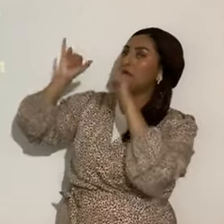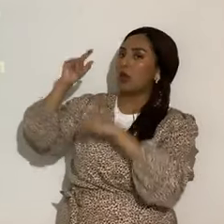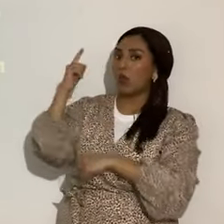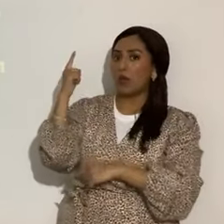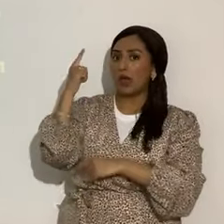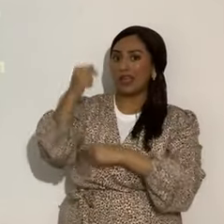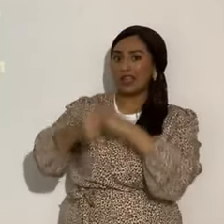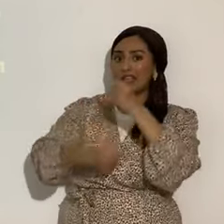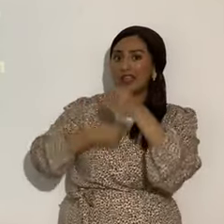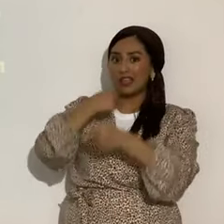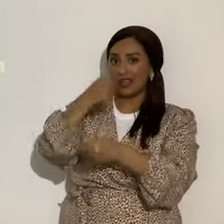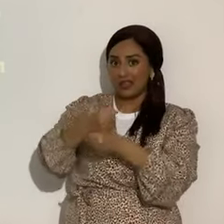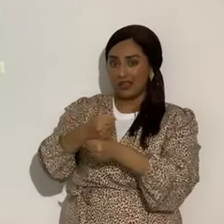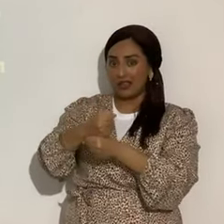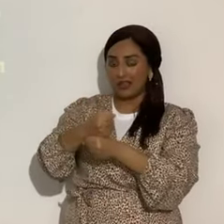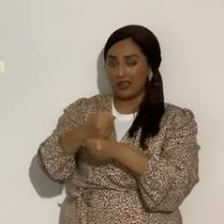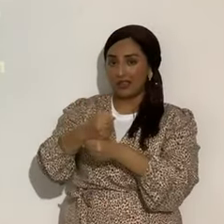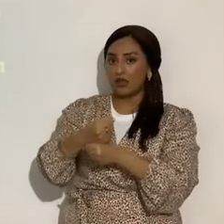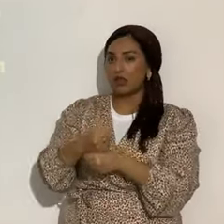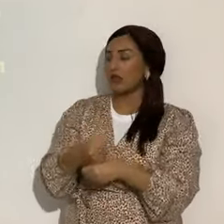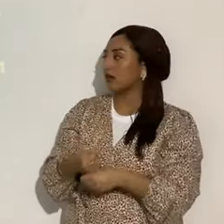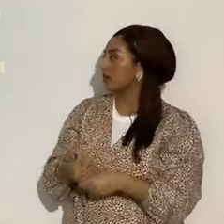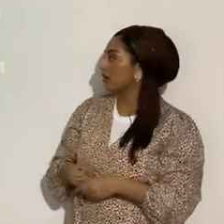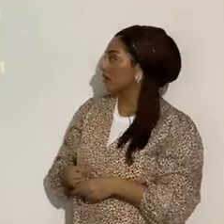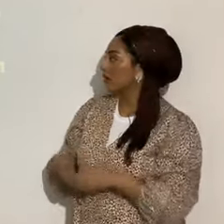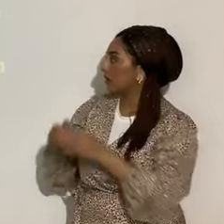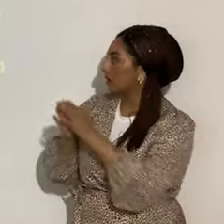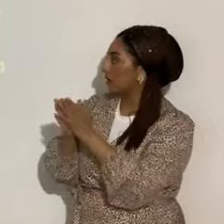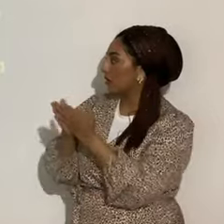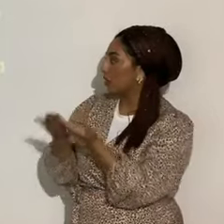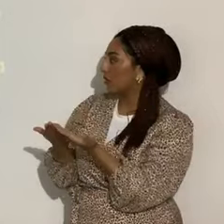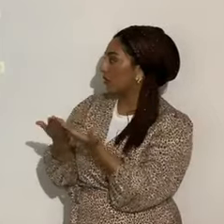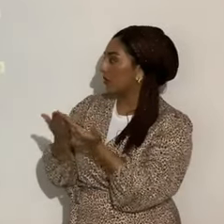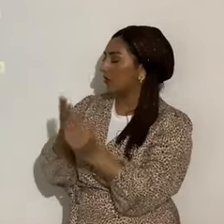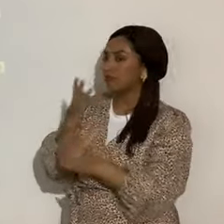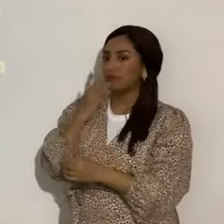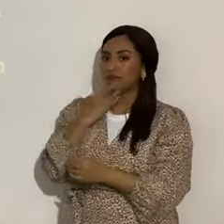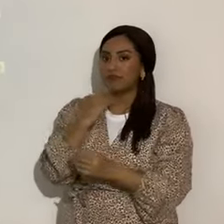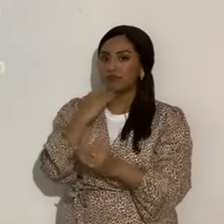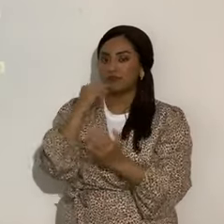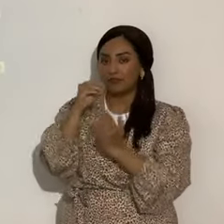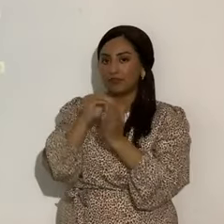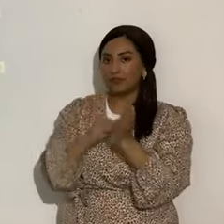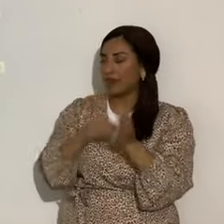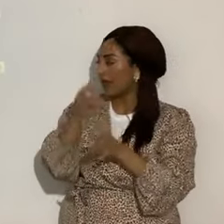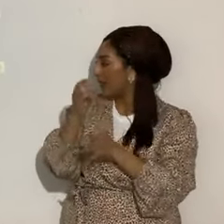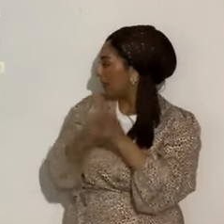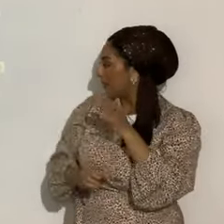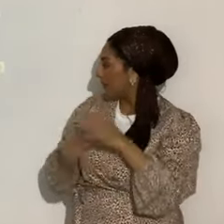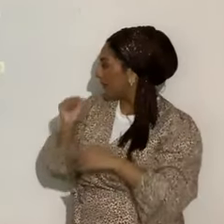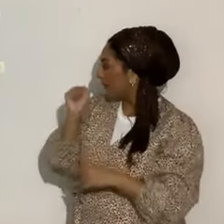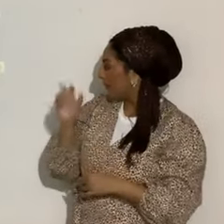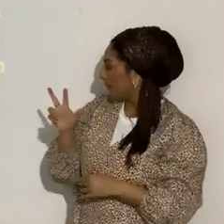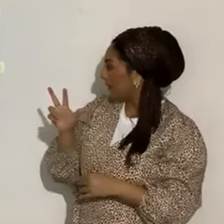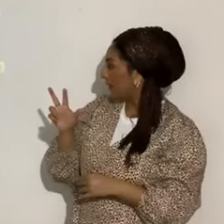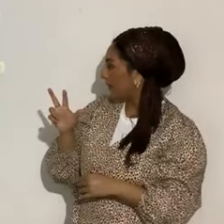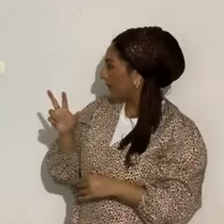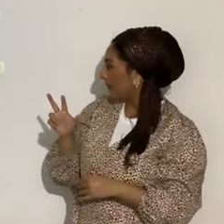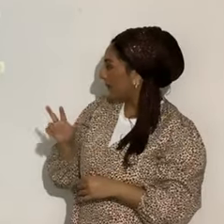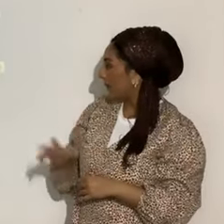Gabriel José, fue la guerra de los judíos, libro 6, capítulo 3, por favor, tómenle una fotografía y esto